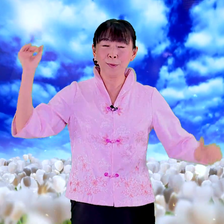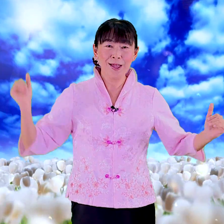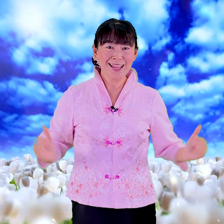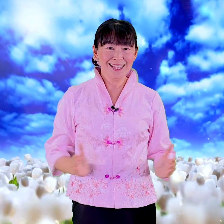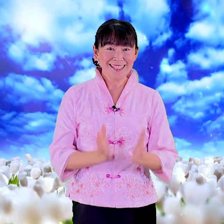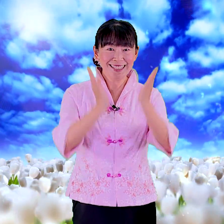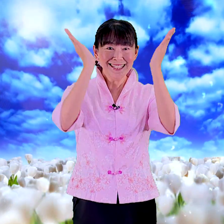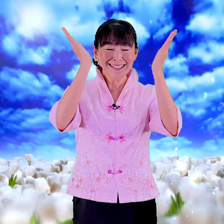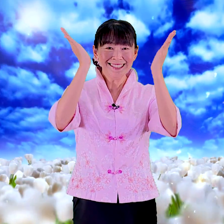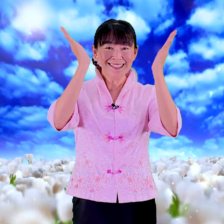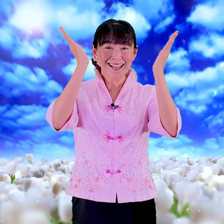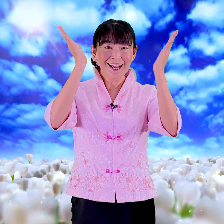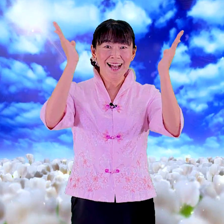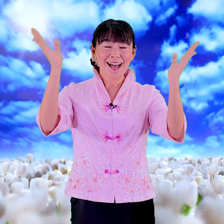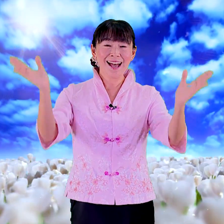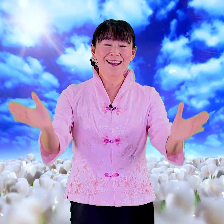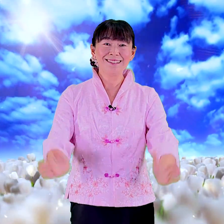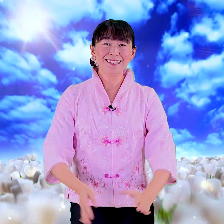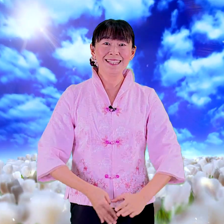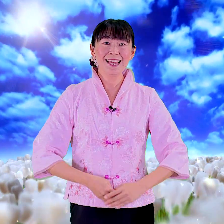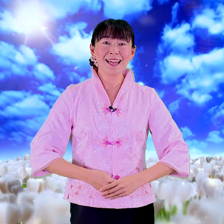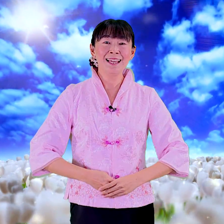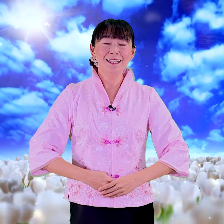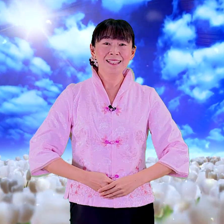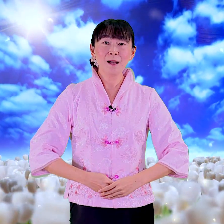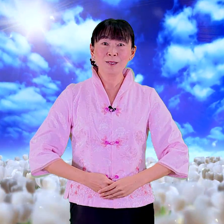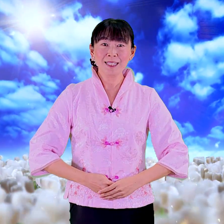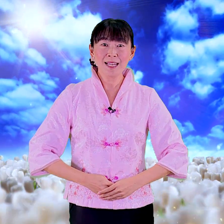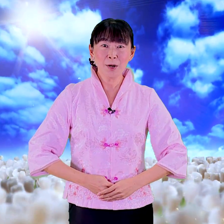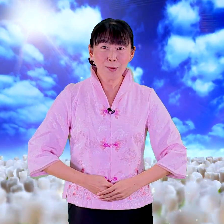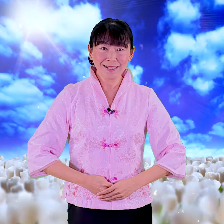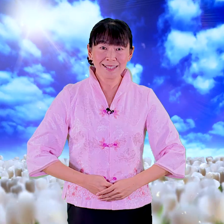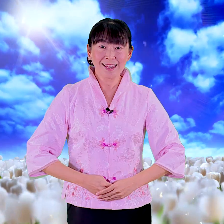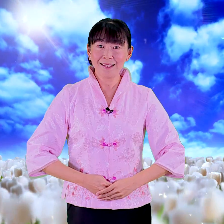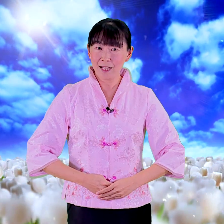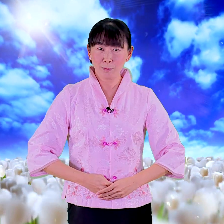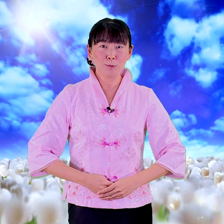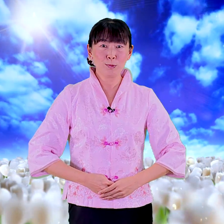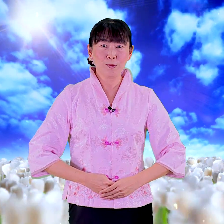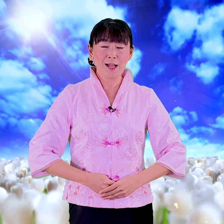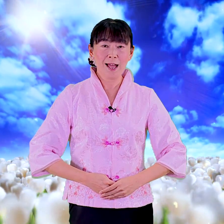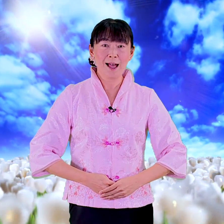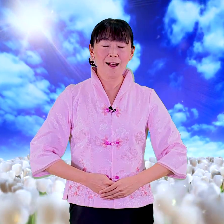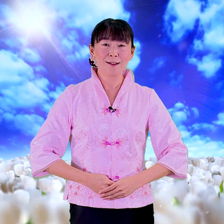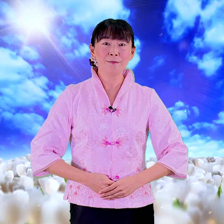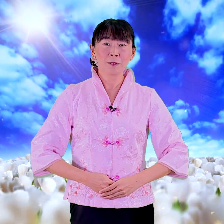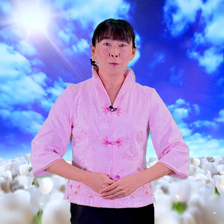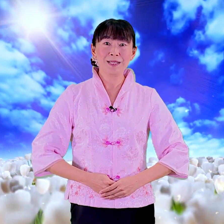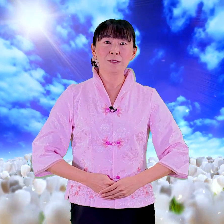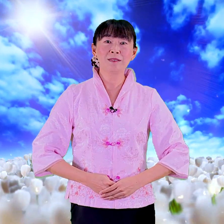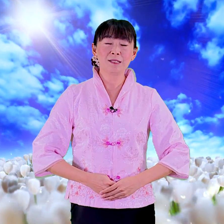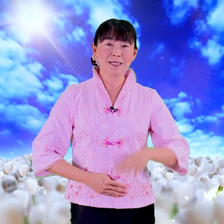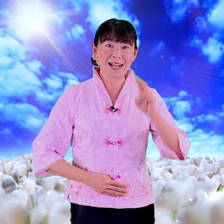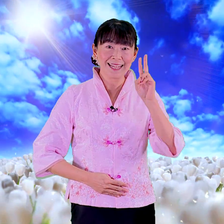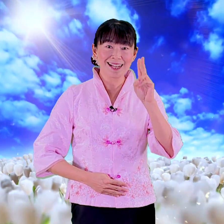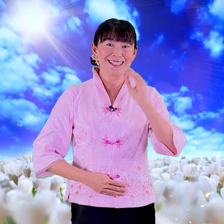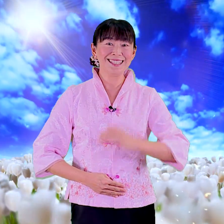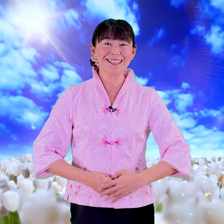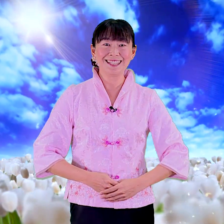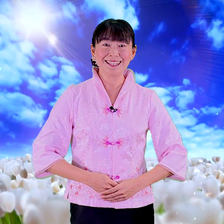心好 接下来盗窃乱贼而不做好 我们也是只有打两个字而已